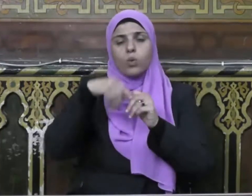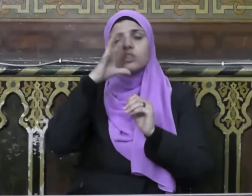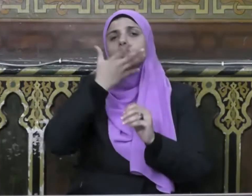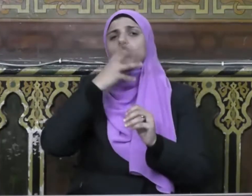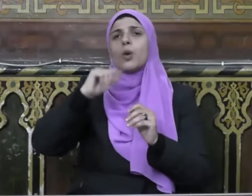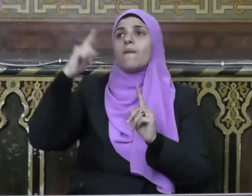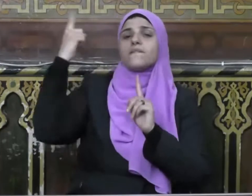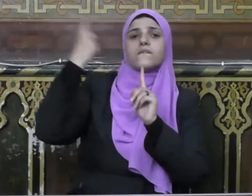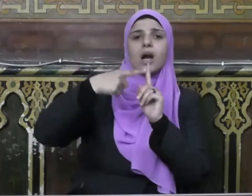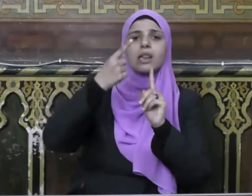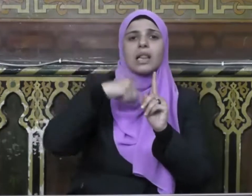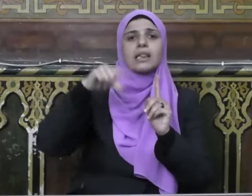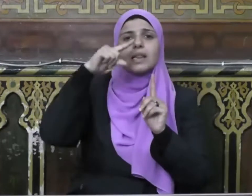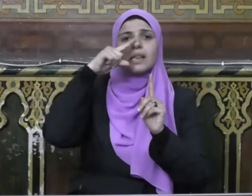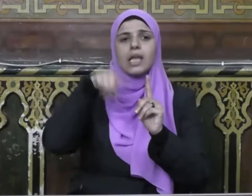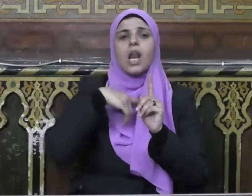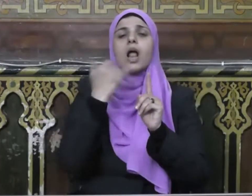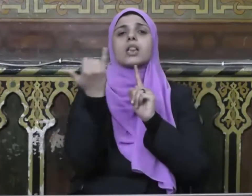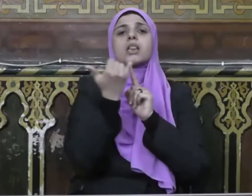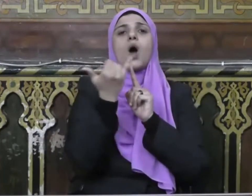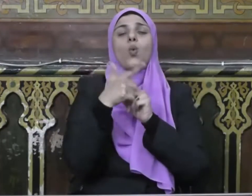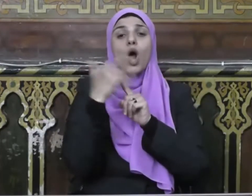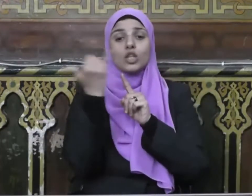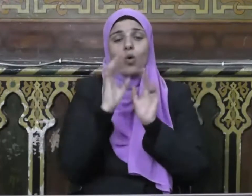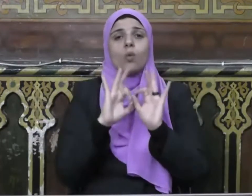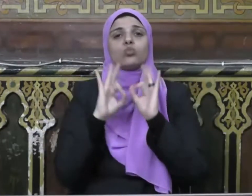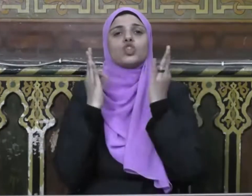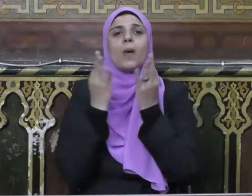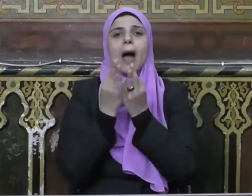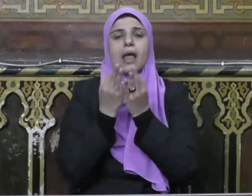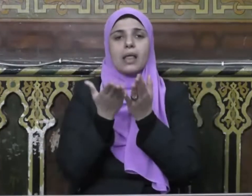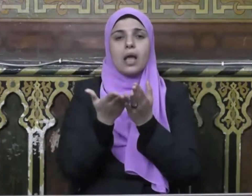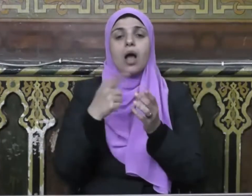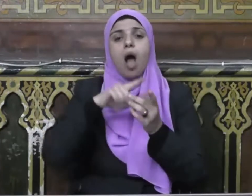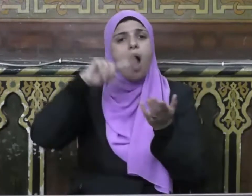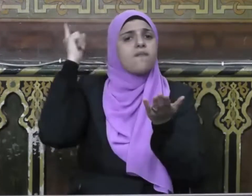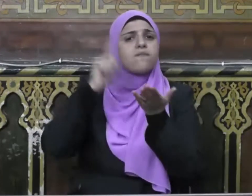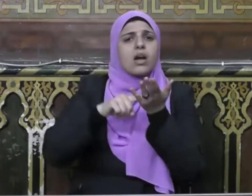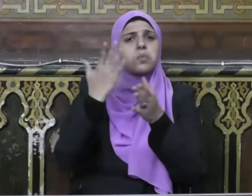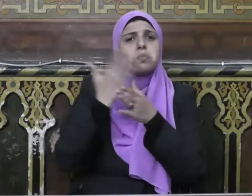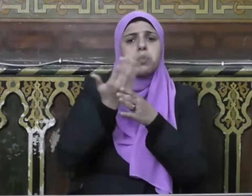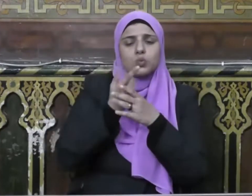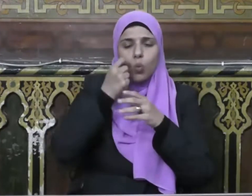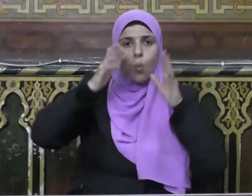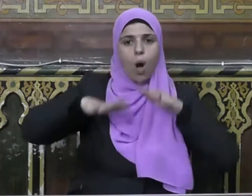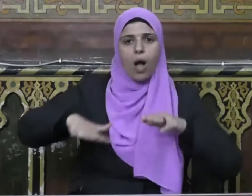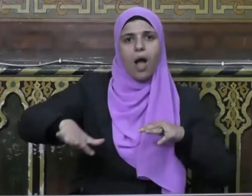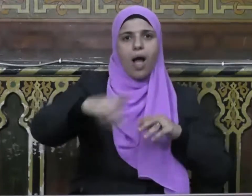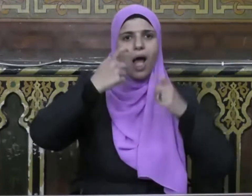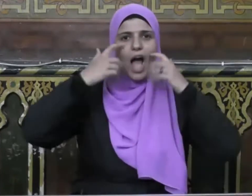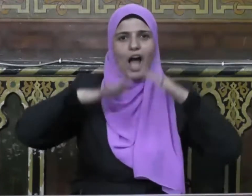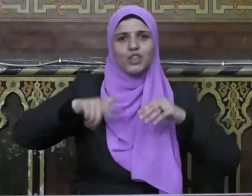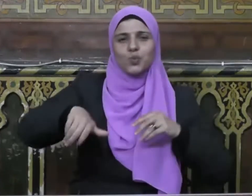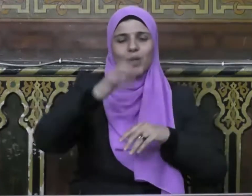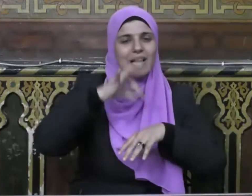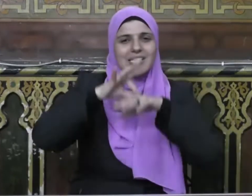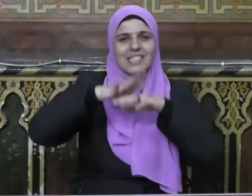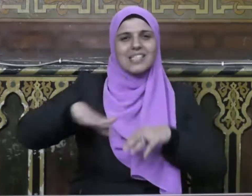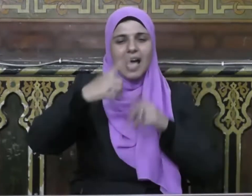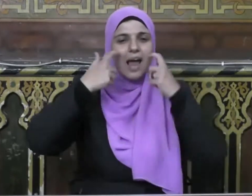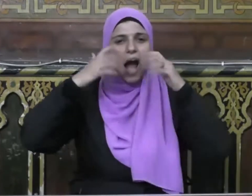فريضة دينية وضرورة اجتماعية يفرضها الواقع الذي